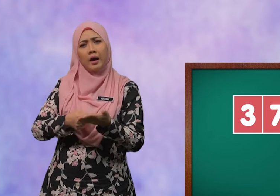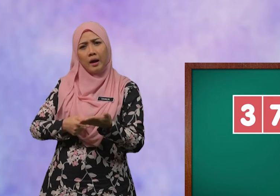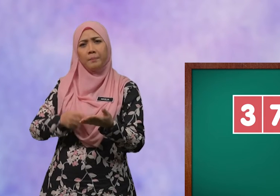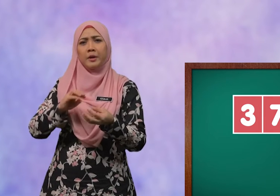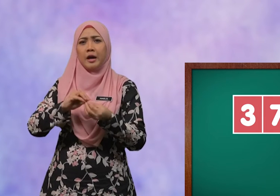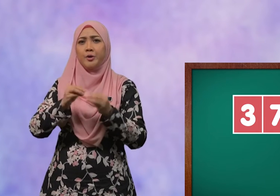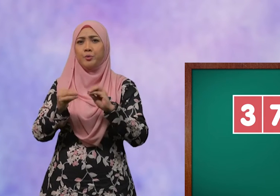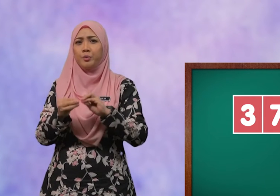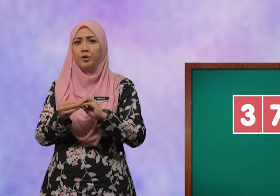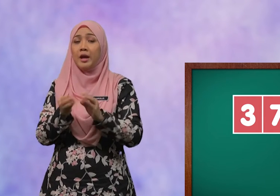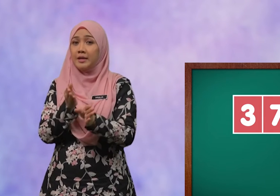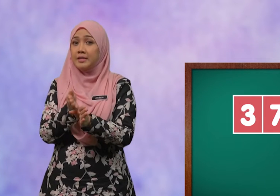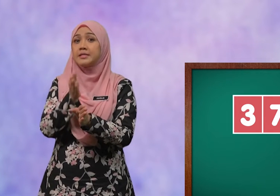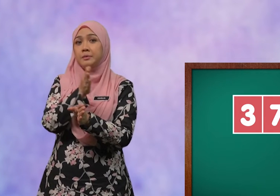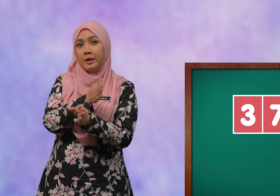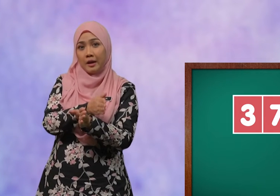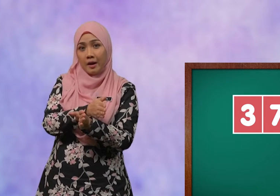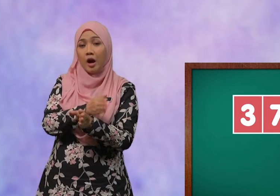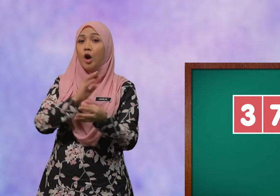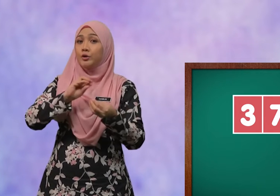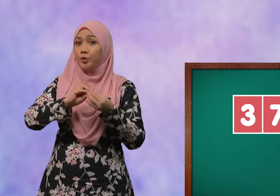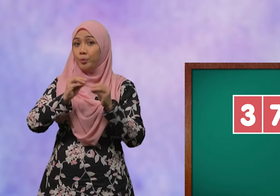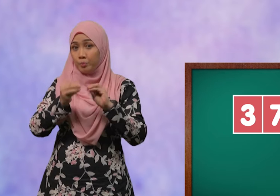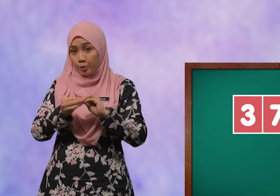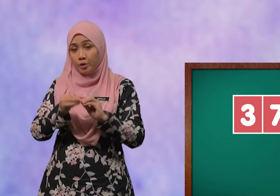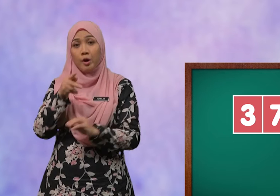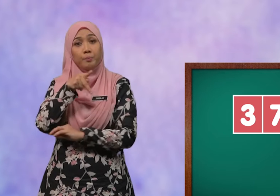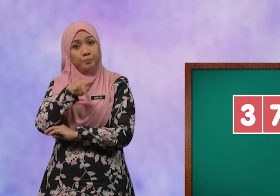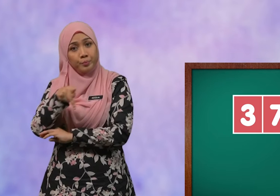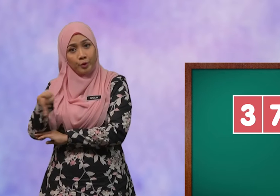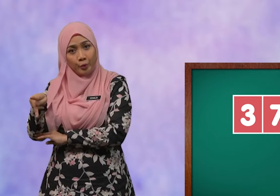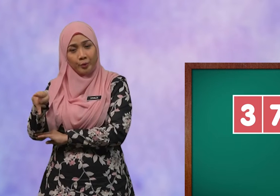Apakah nombor di sebelah nombor puluh?